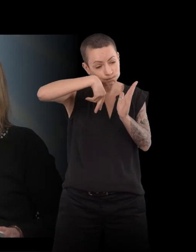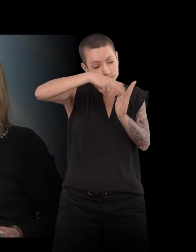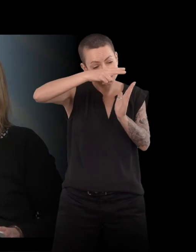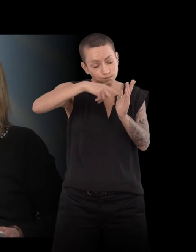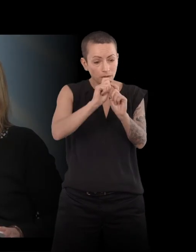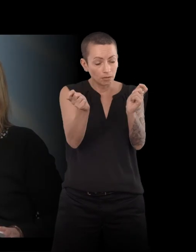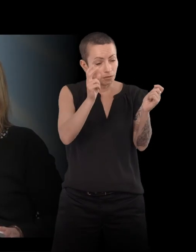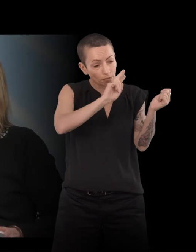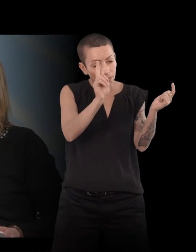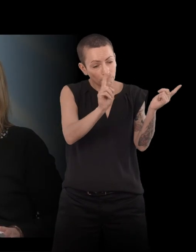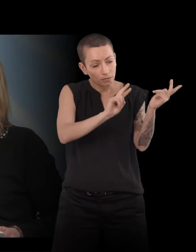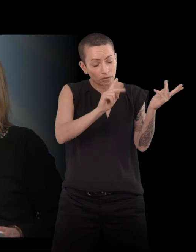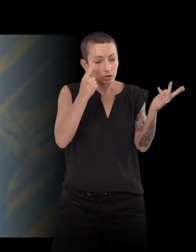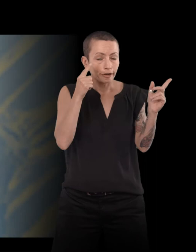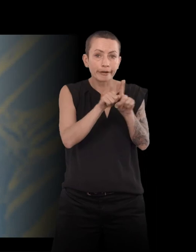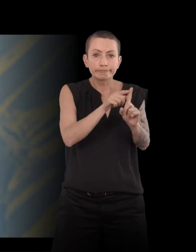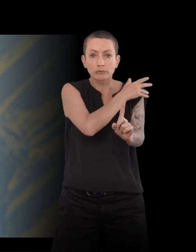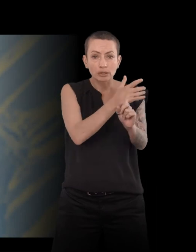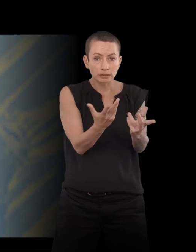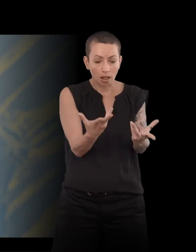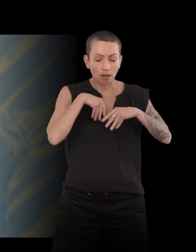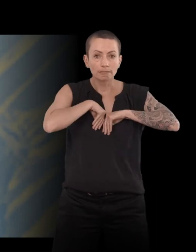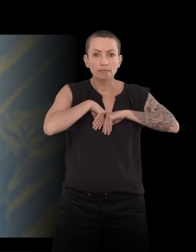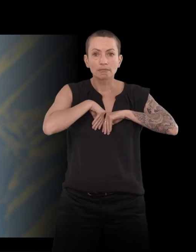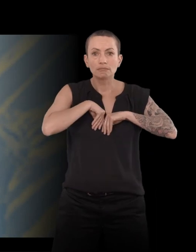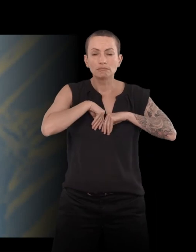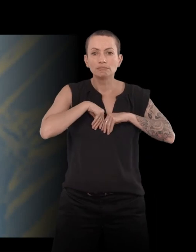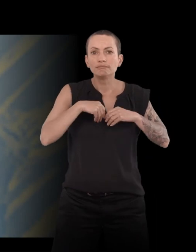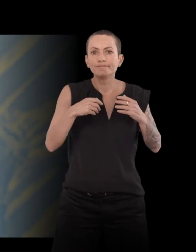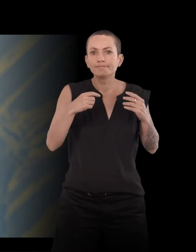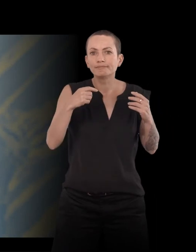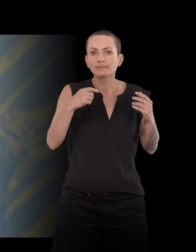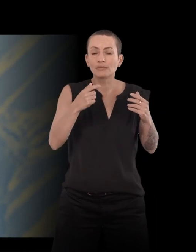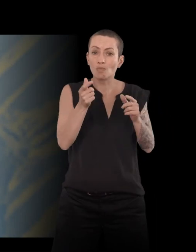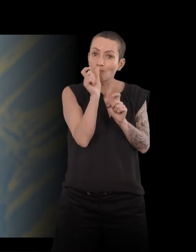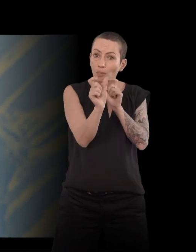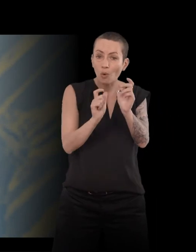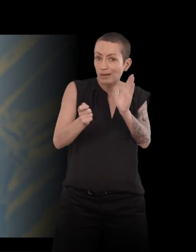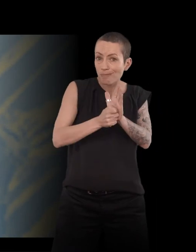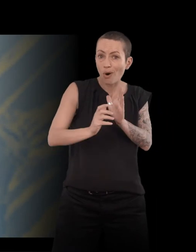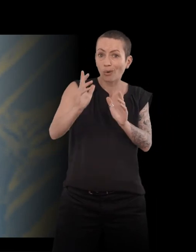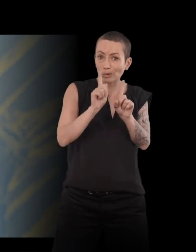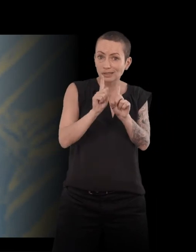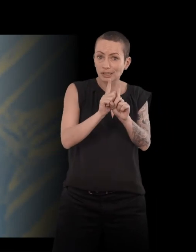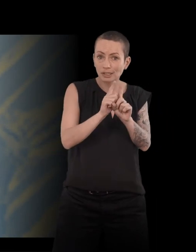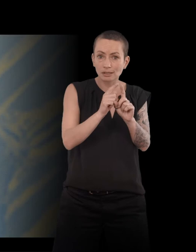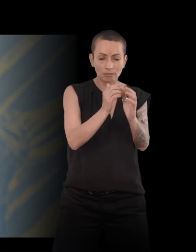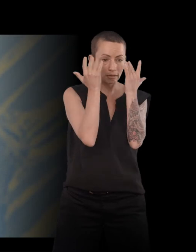refaméliarisais avec le langage de l'époque. Les mots changeaient moins vite que maintenant. Maintenant, au bout de cinq ans, on est